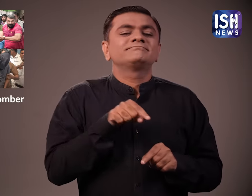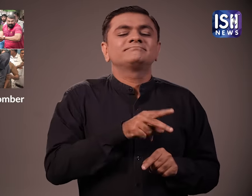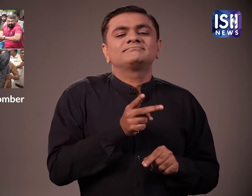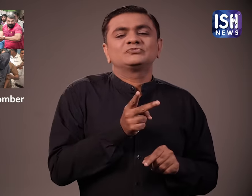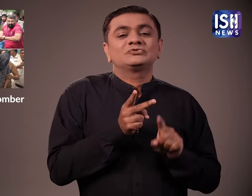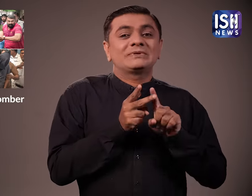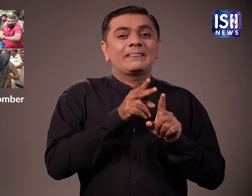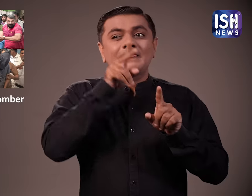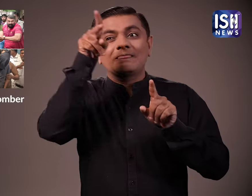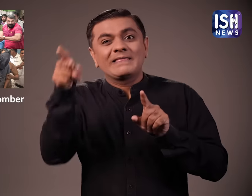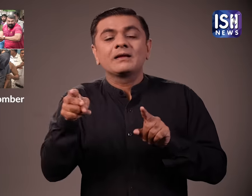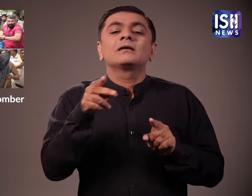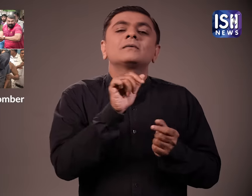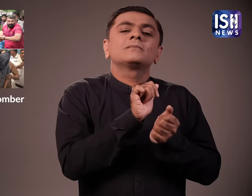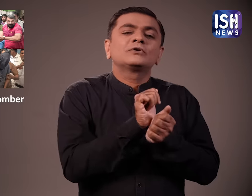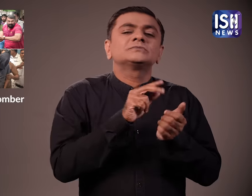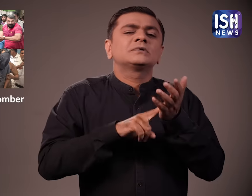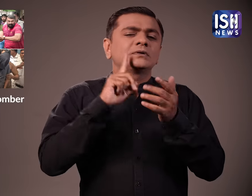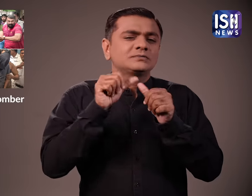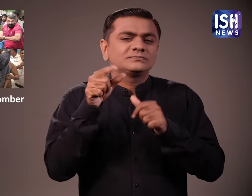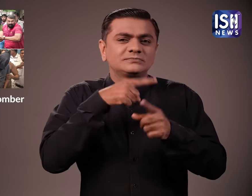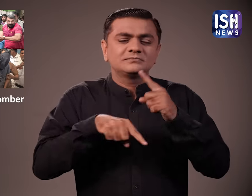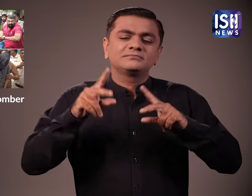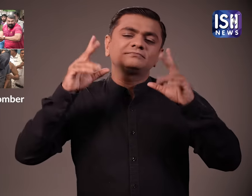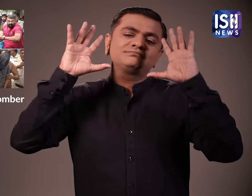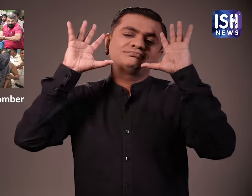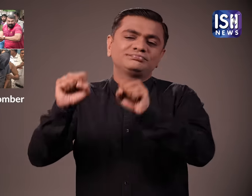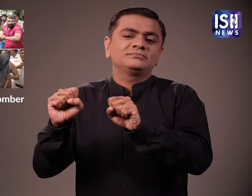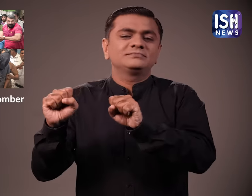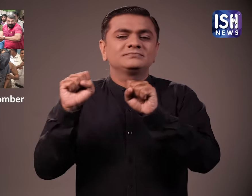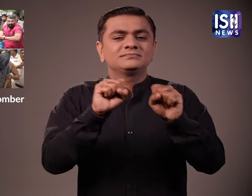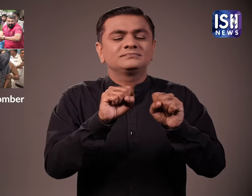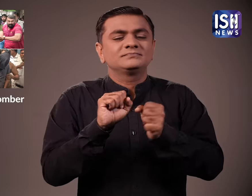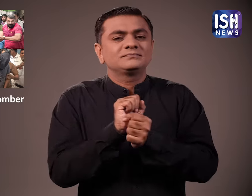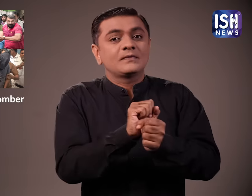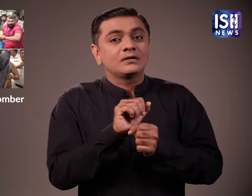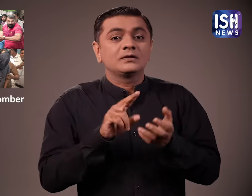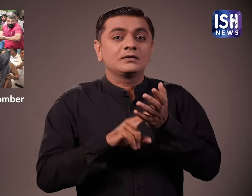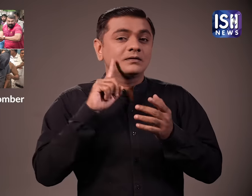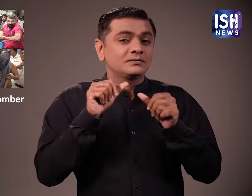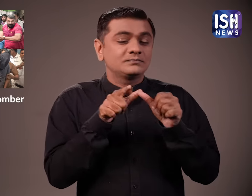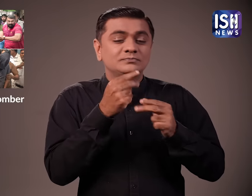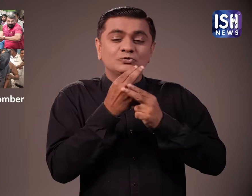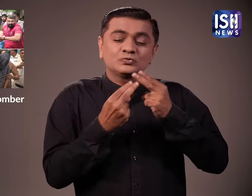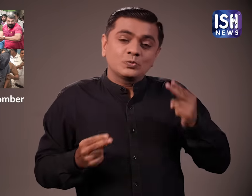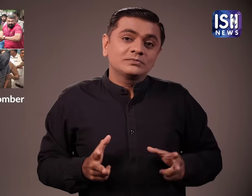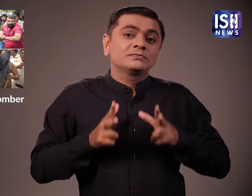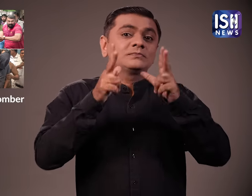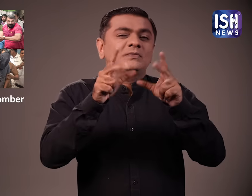N.I.A. ने बताया कि कैसे उन्होंने पुलीस के साथ मिलकर दोशियों को उनके ठिकाने से गिरफ्तार